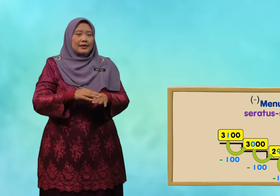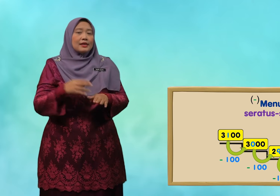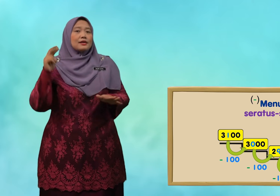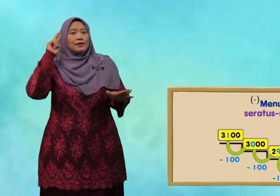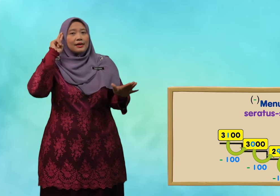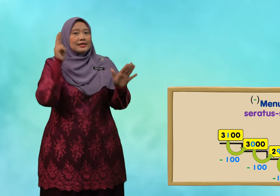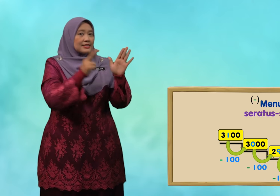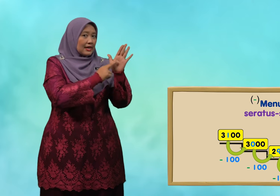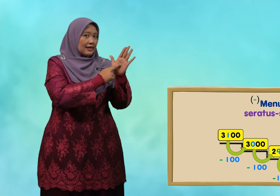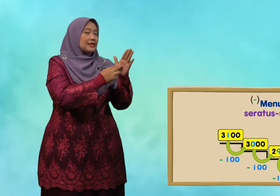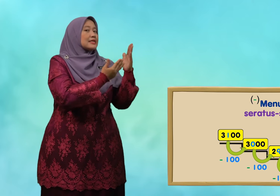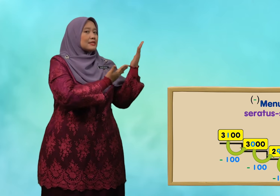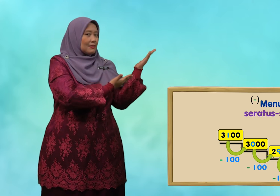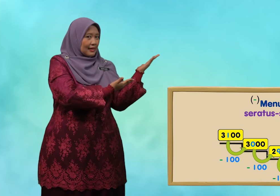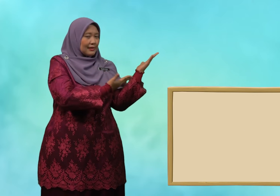rajah di sebelah